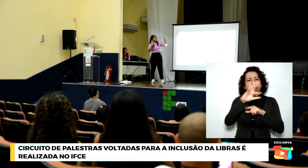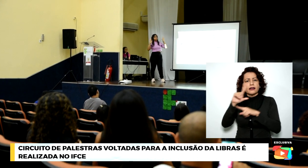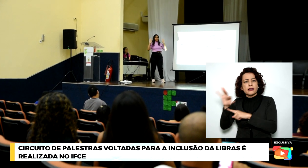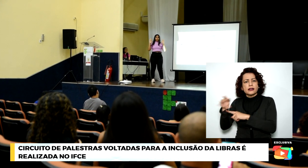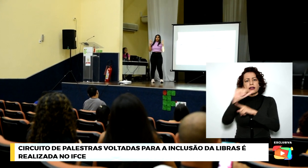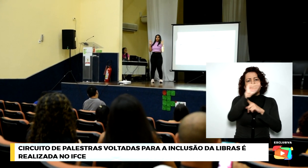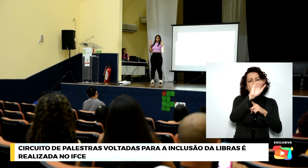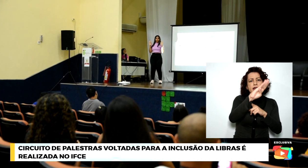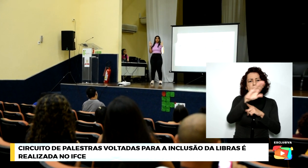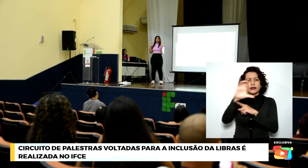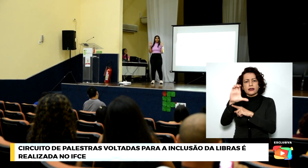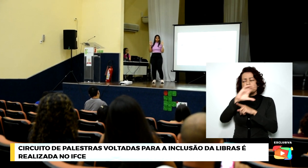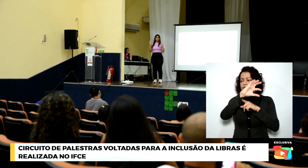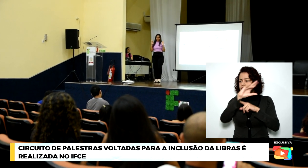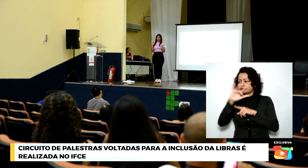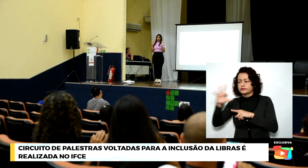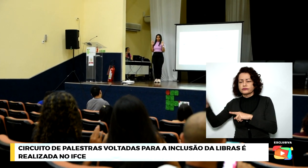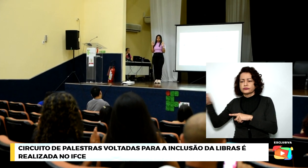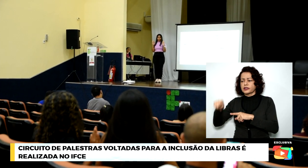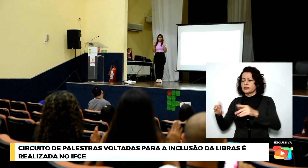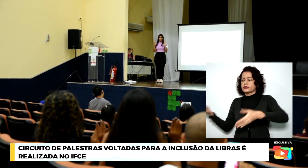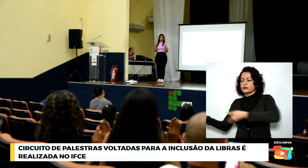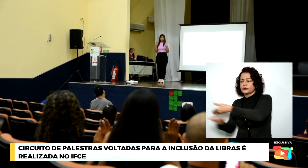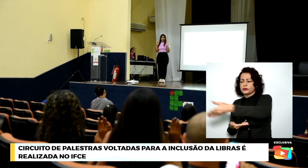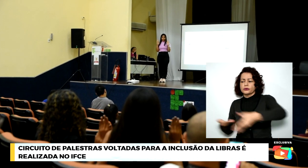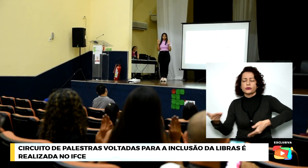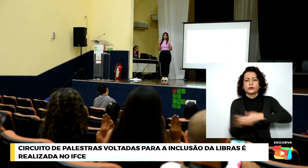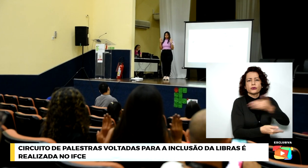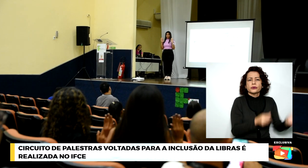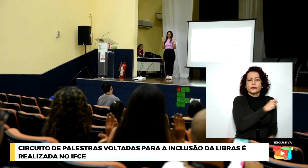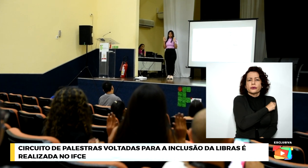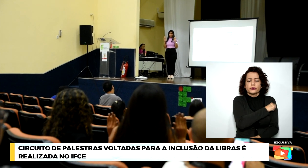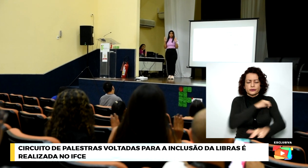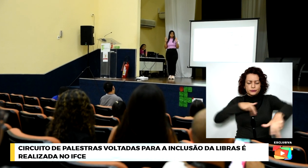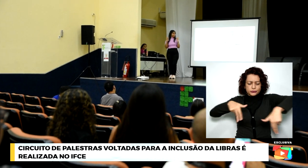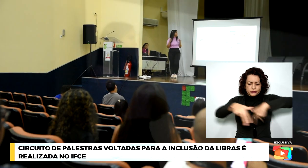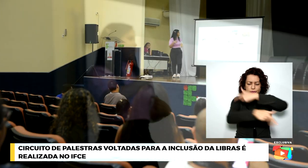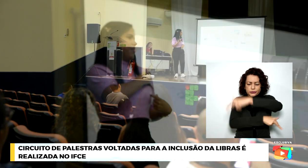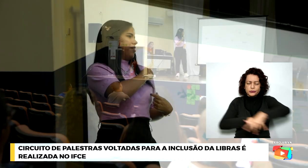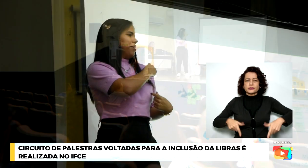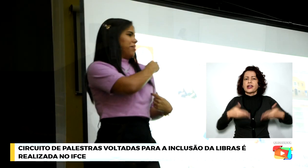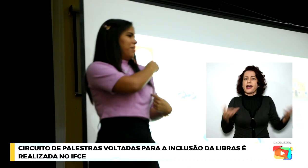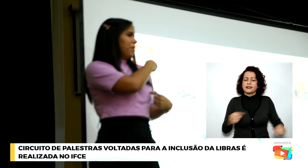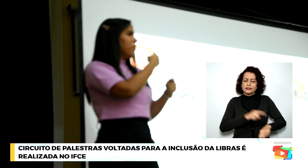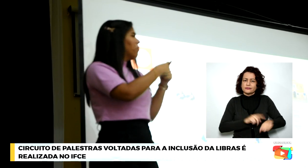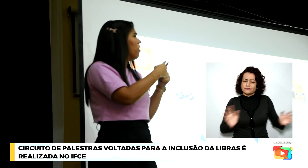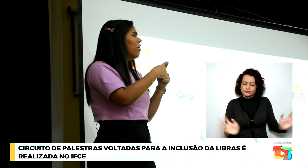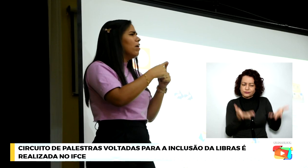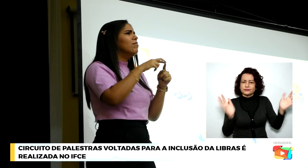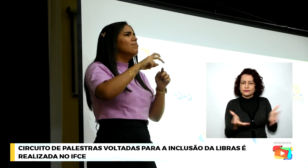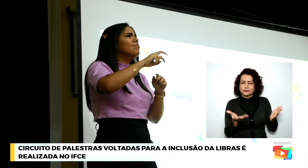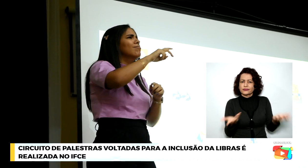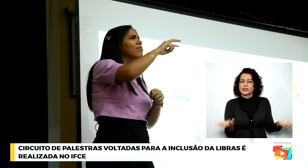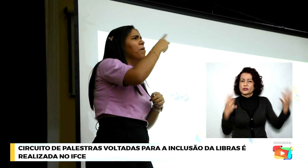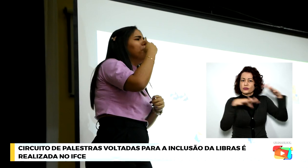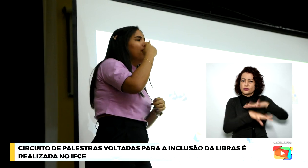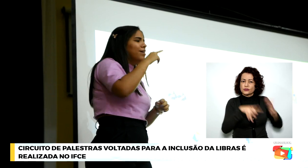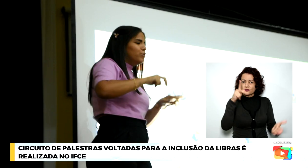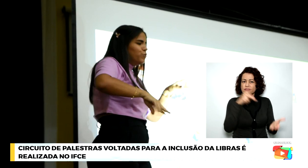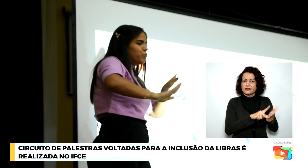comunicar com seus colegas de turma. É através de momentos como esses que a inclusão vai ser verdadeiramente aplicada. A inclusão não deve